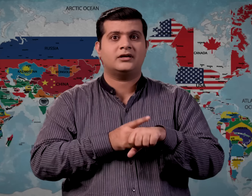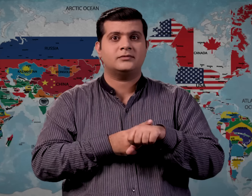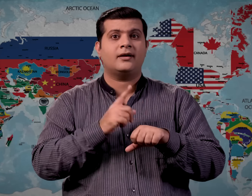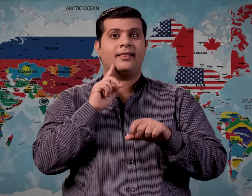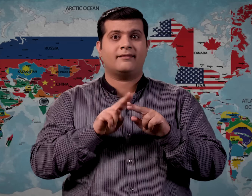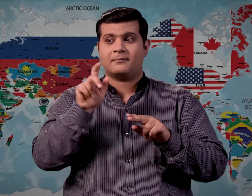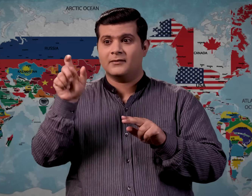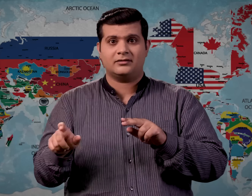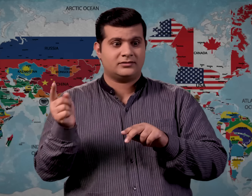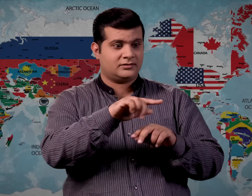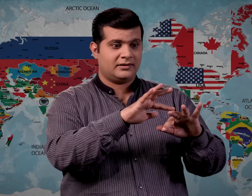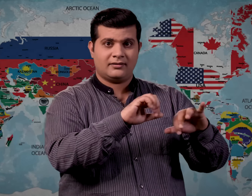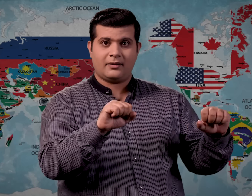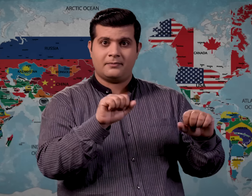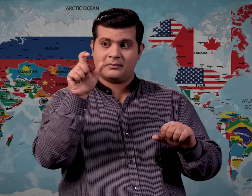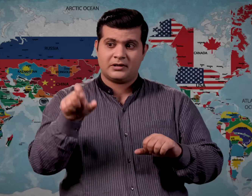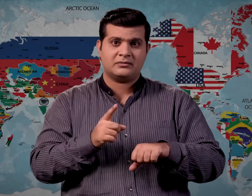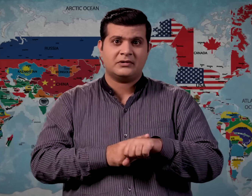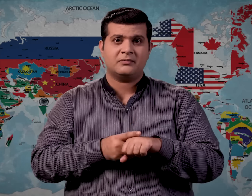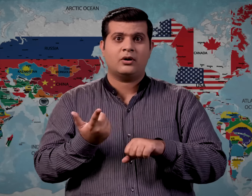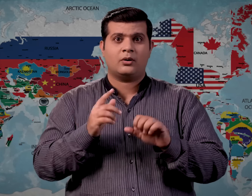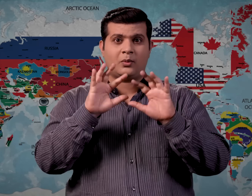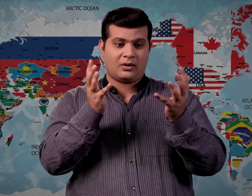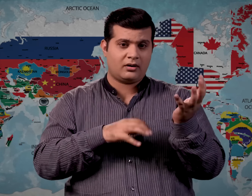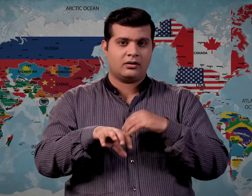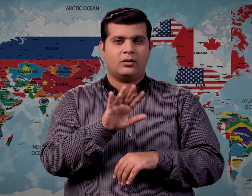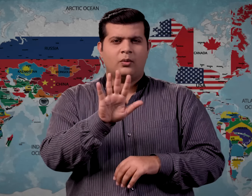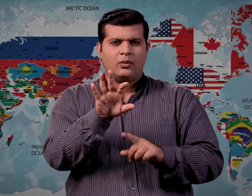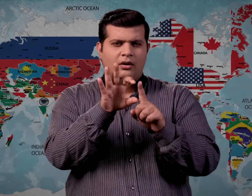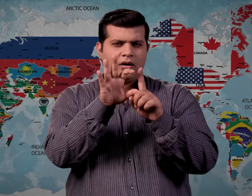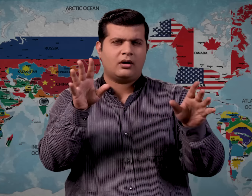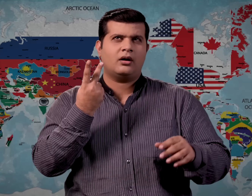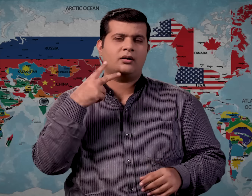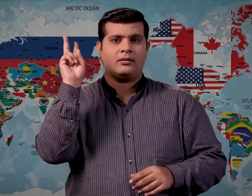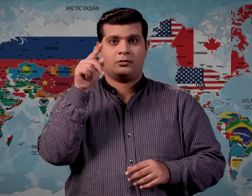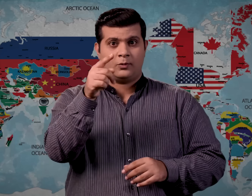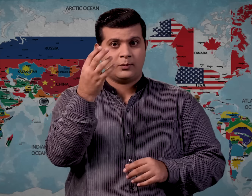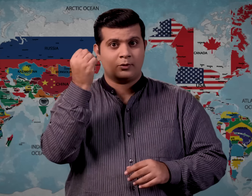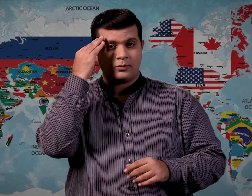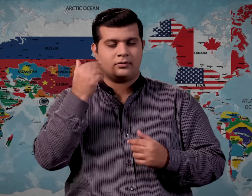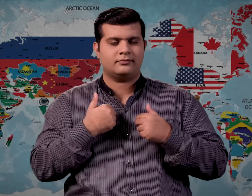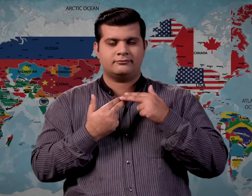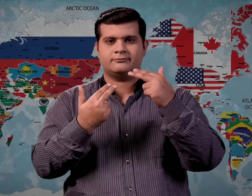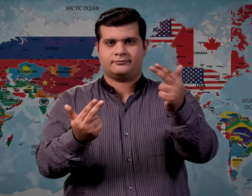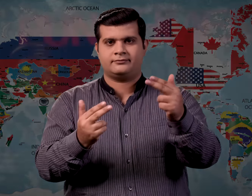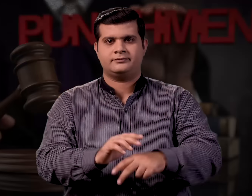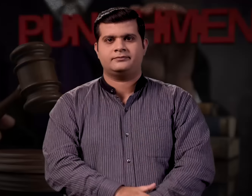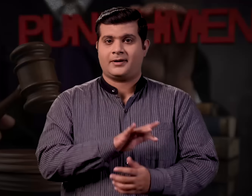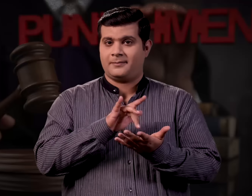में बलातकारियों को सजा कैसे दी जाती है? कुछ सजाएं अत्यन तक अठोर मानी जाती है मैं आपको इनके बारे में बताता हूँ